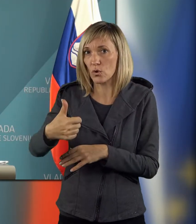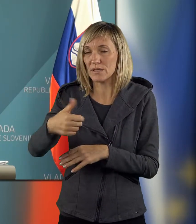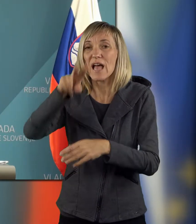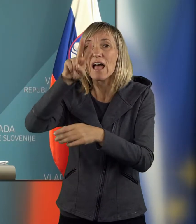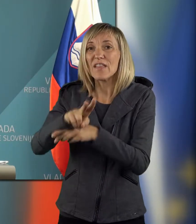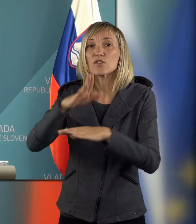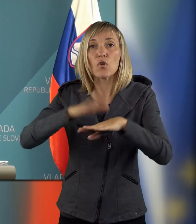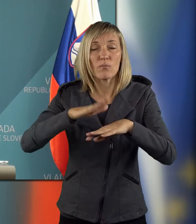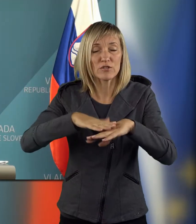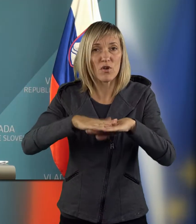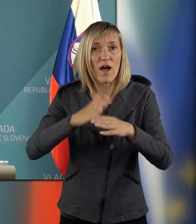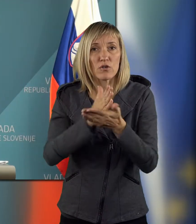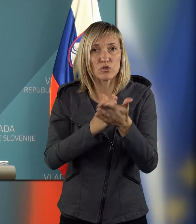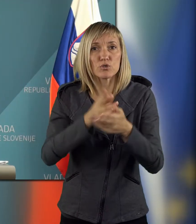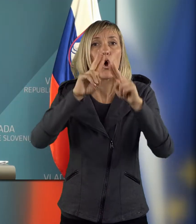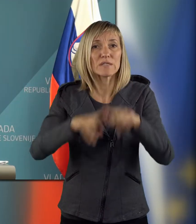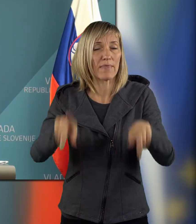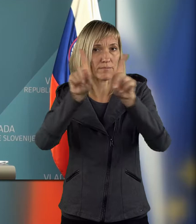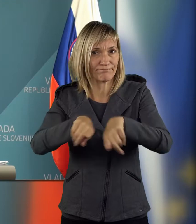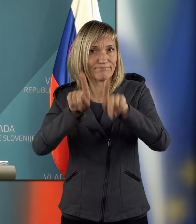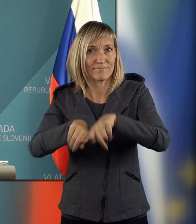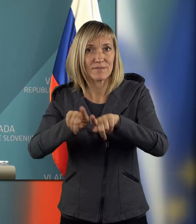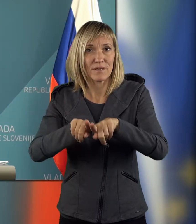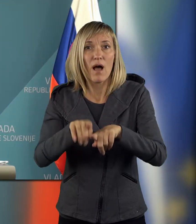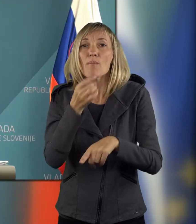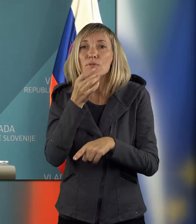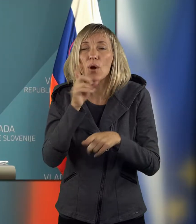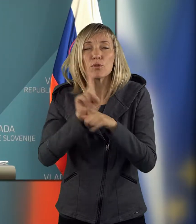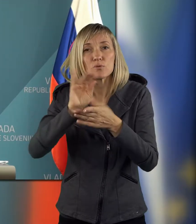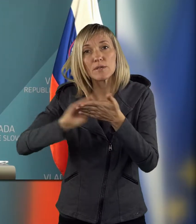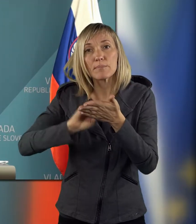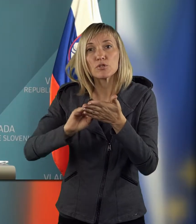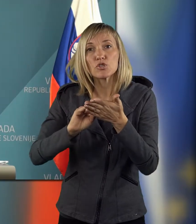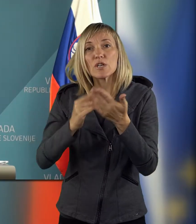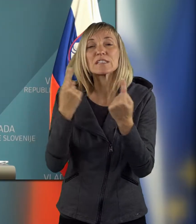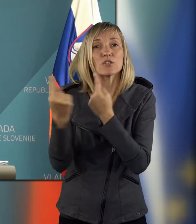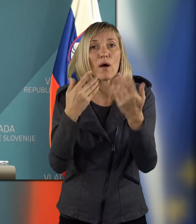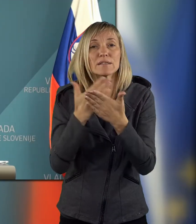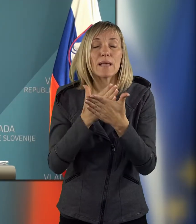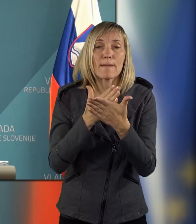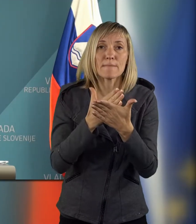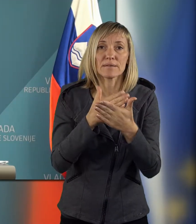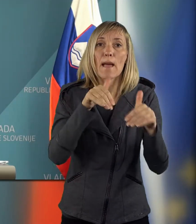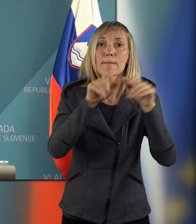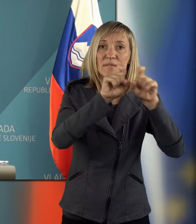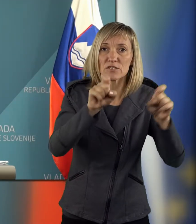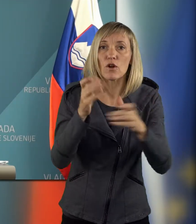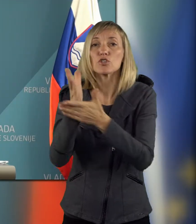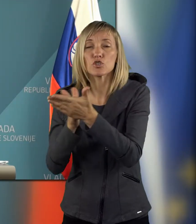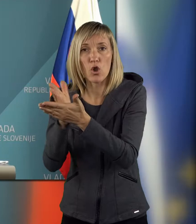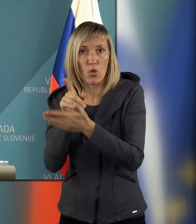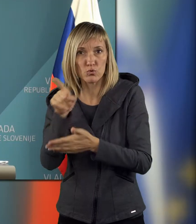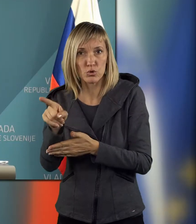nadzor nad obveščevalno-varnostno službo ostaja nespremenjen, podrobno je pa se določijo razmerja med ministrstvom in službo in še